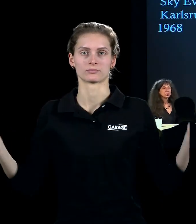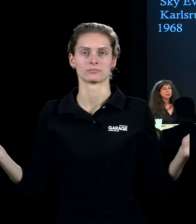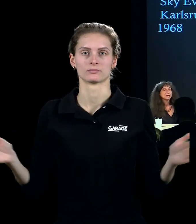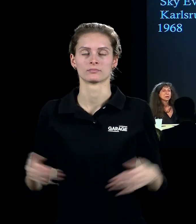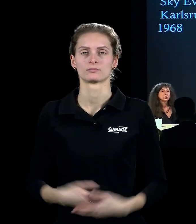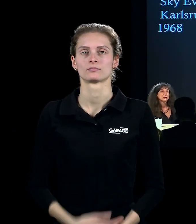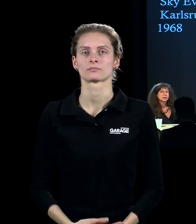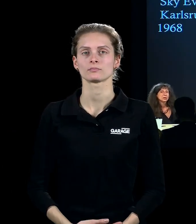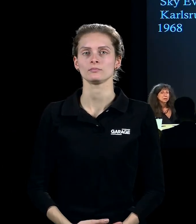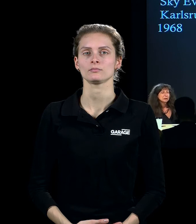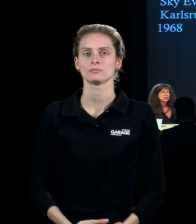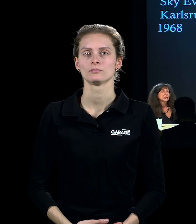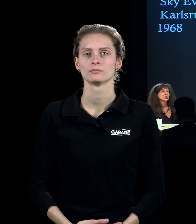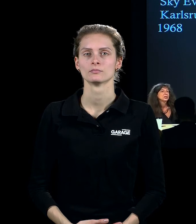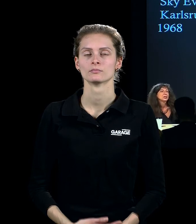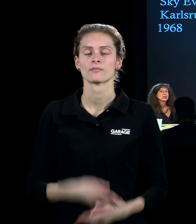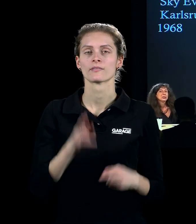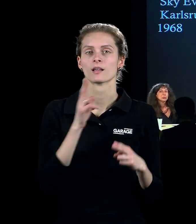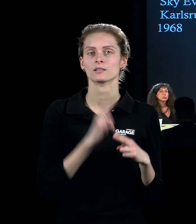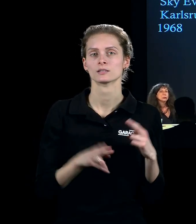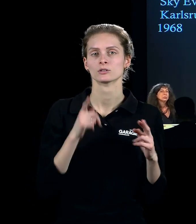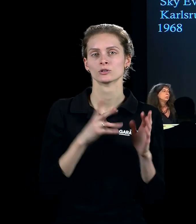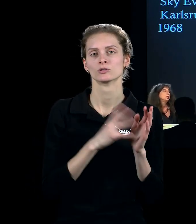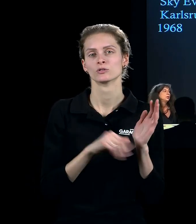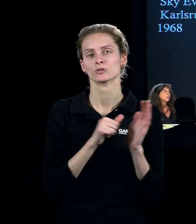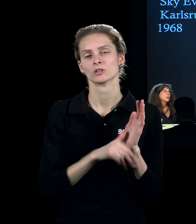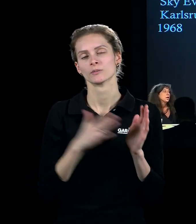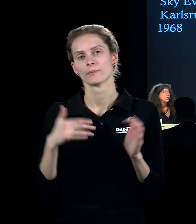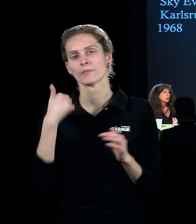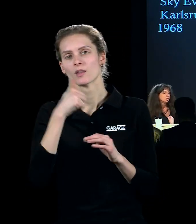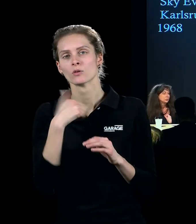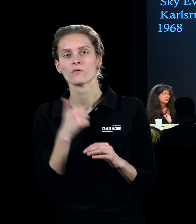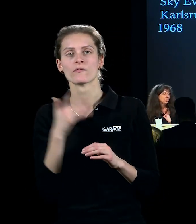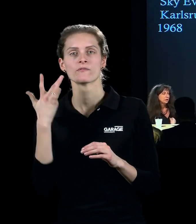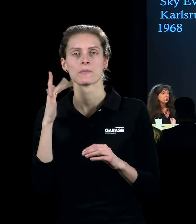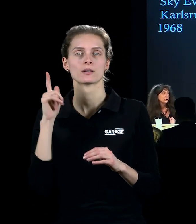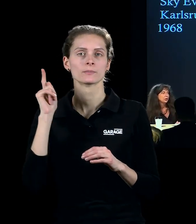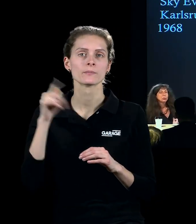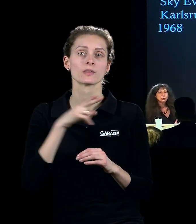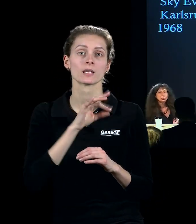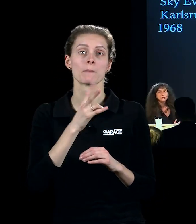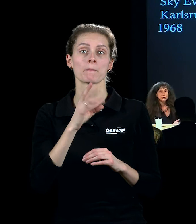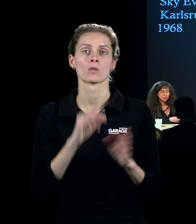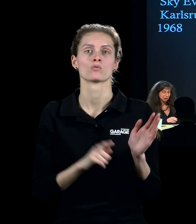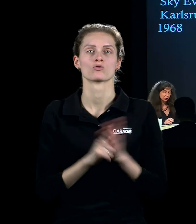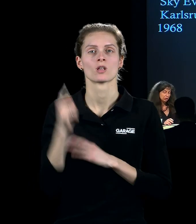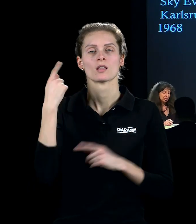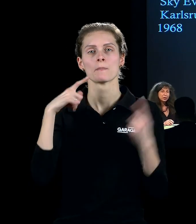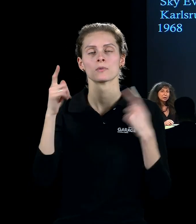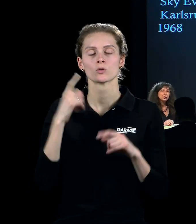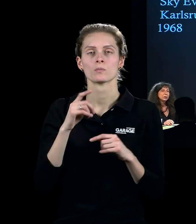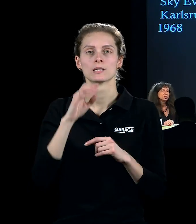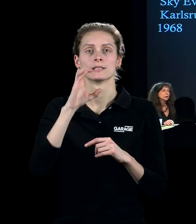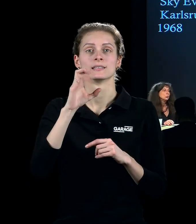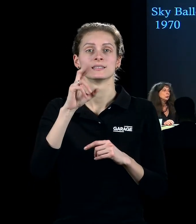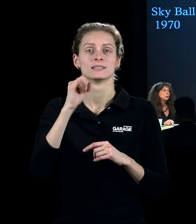с конца 60-х годов именно в Америке Пина начинает придумывать вот этот самый скай